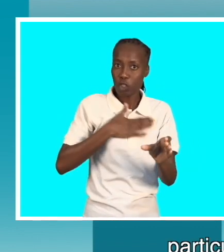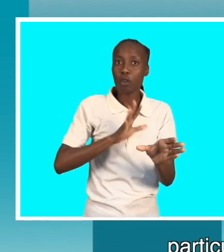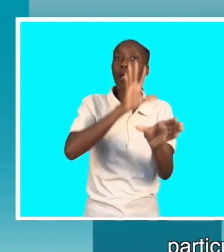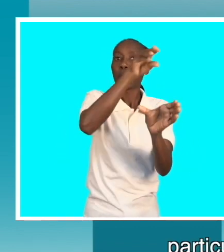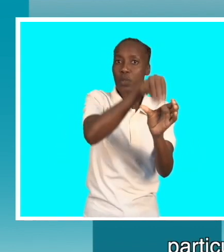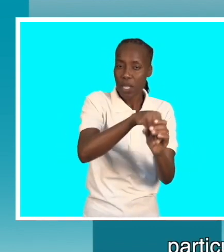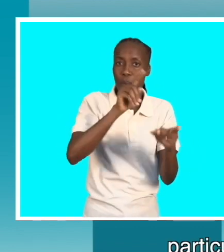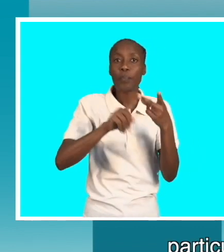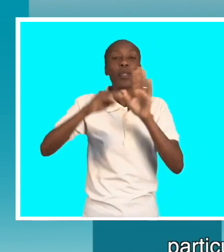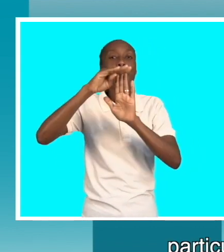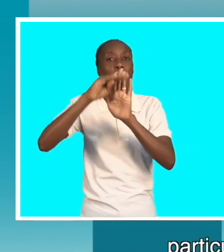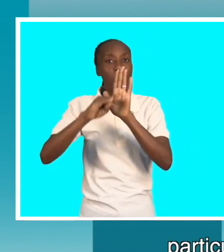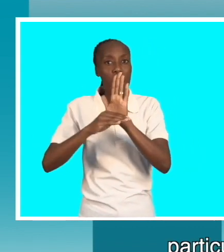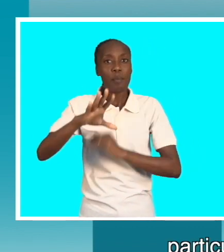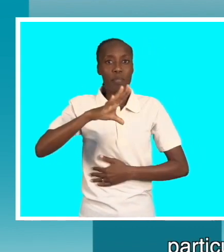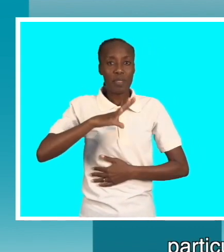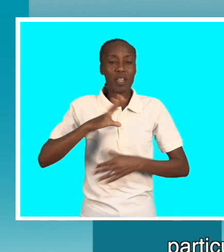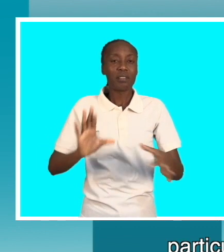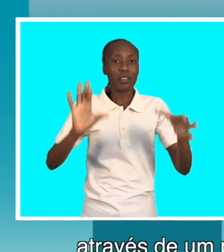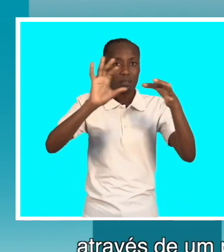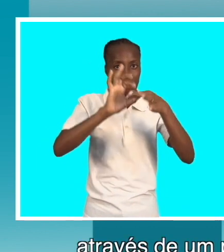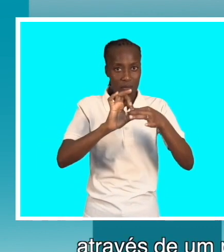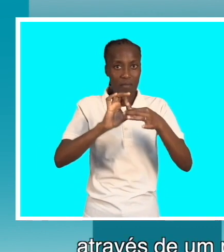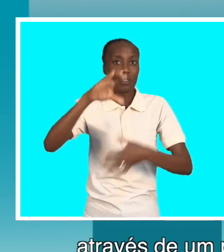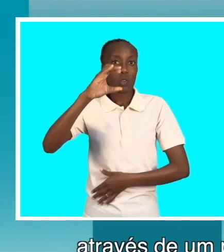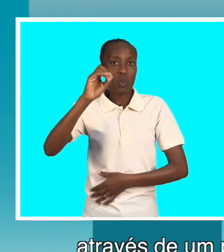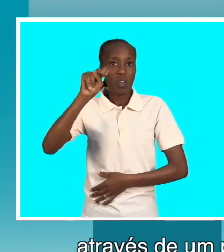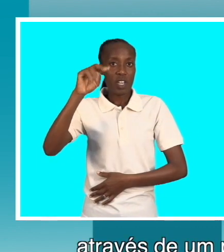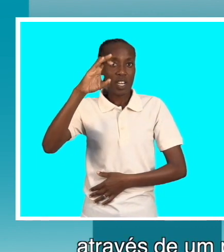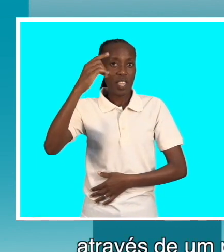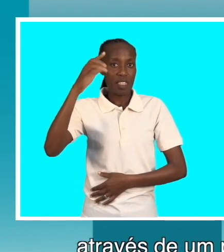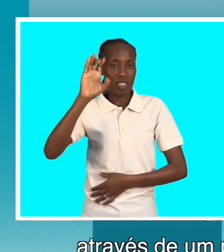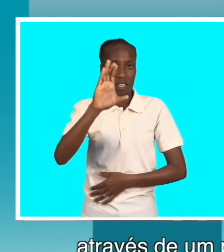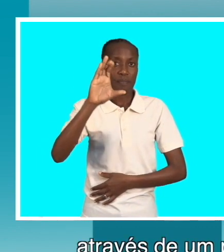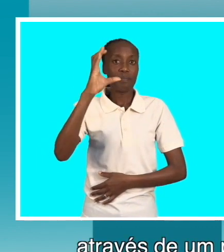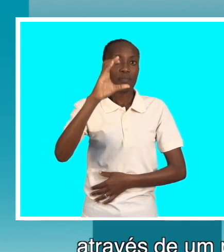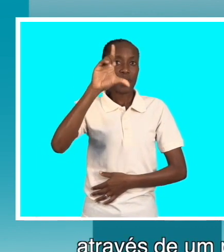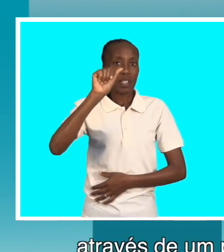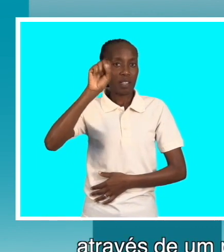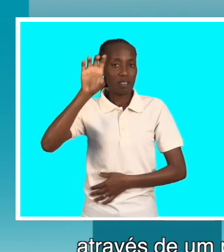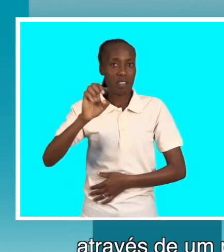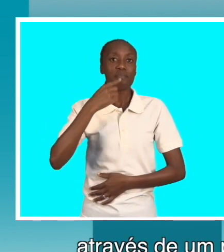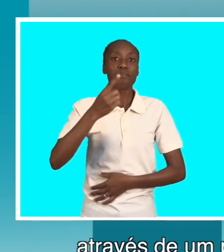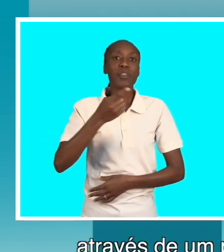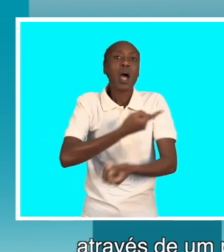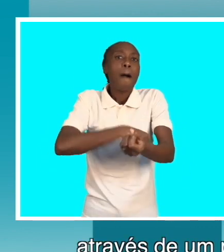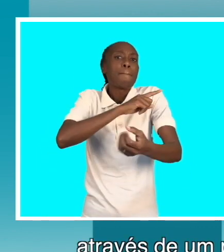questão de inclusão e também pelo esse programa que nós temos que se chama Connecting Classrooms que faz o seguinte,